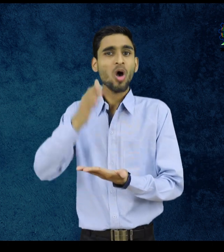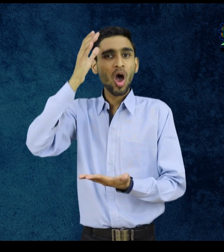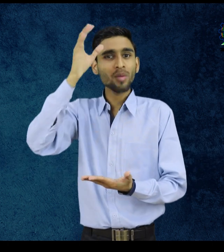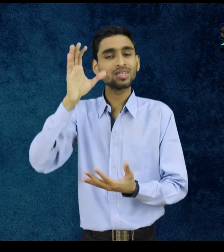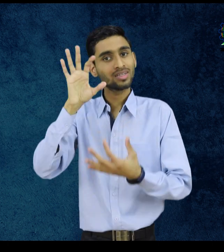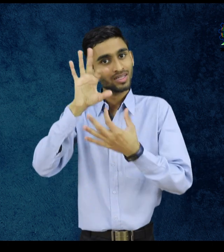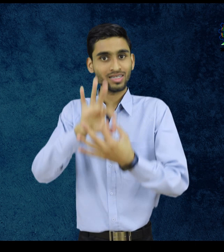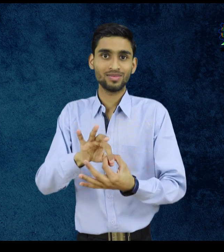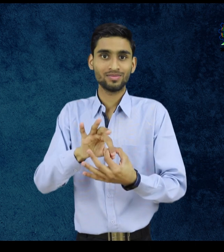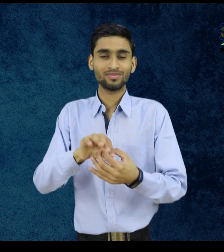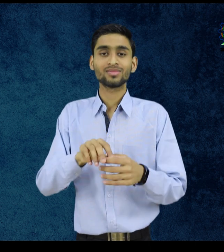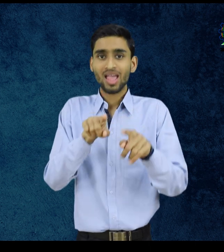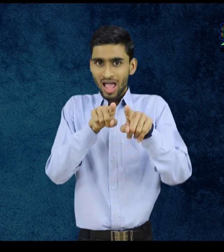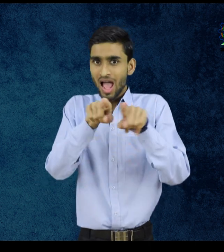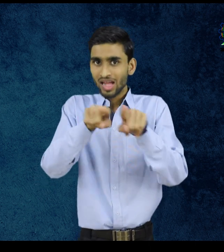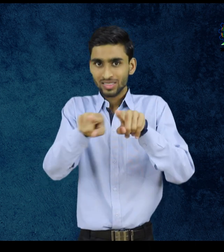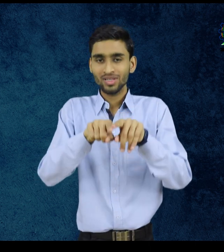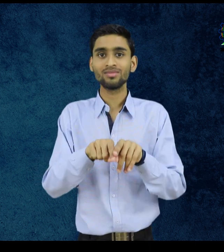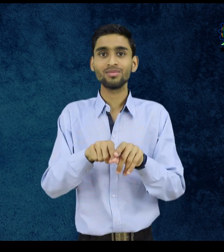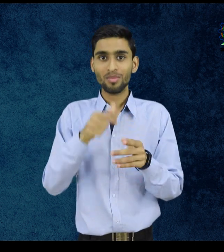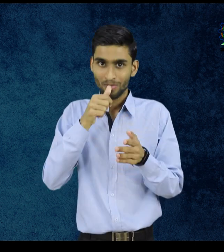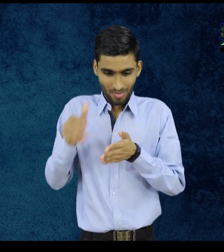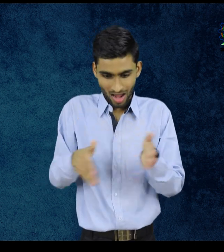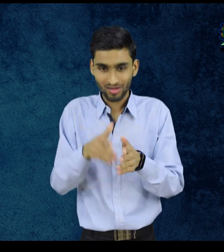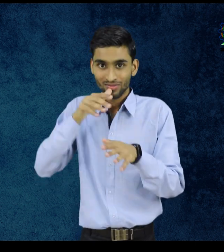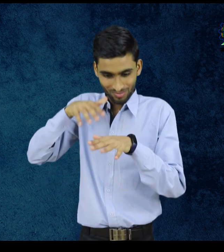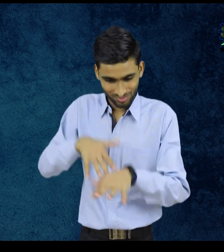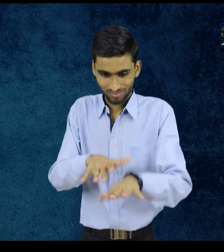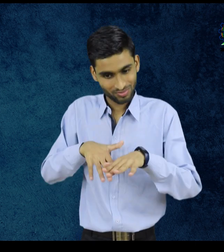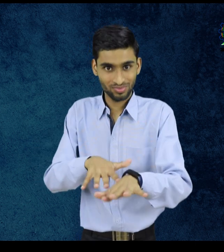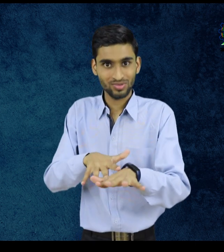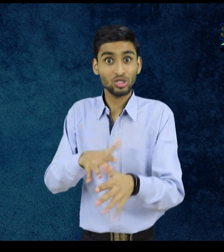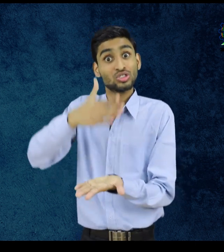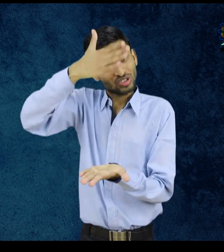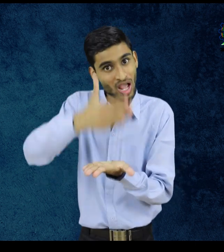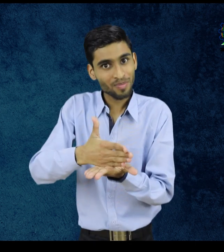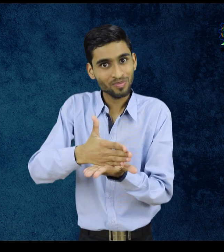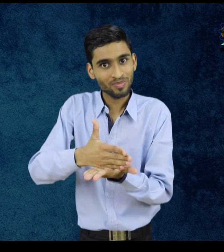साइन बहते हुए पानी को रोकने के लिए भी उपियोग होता है रुकना